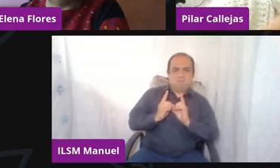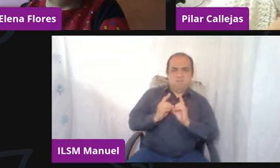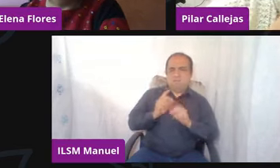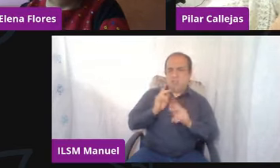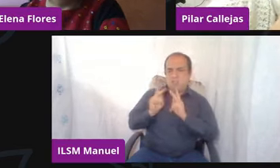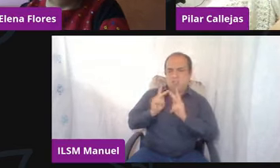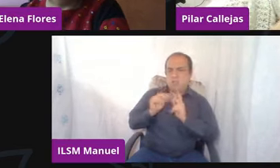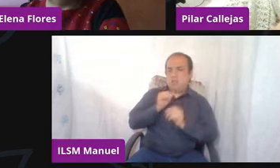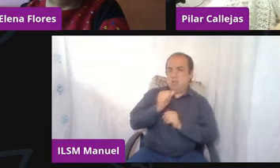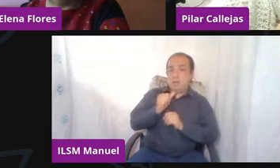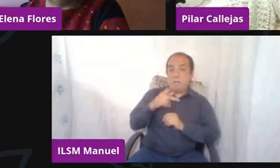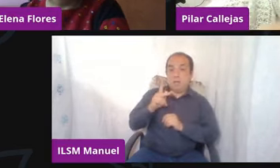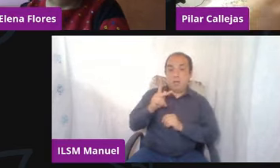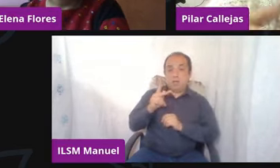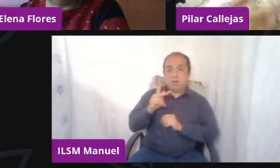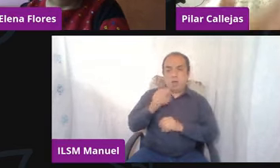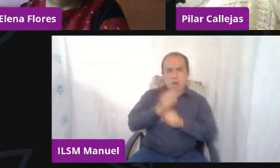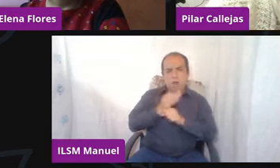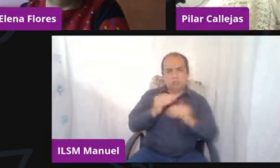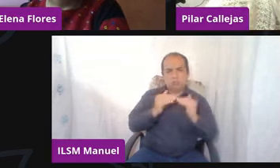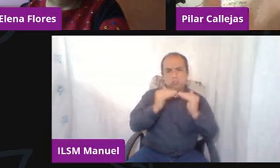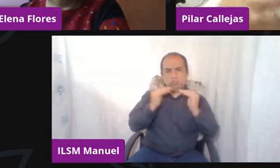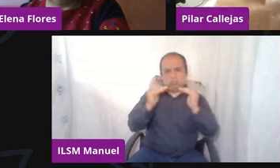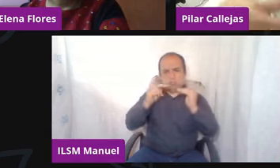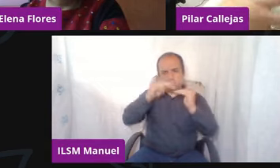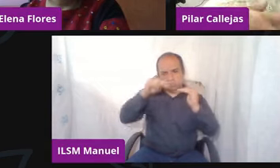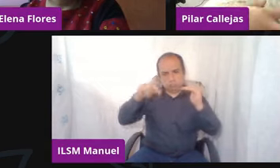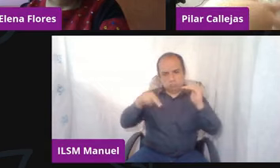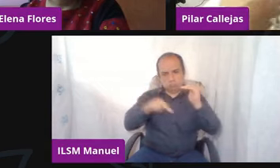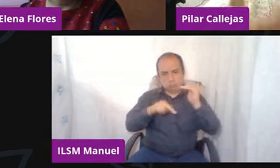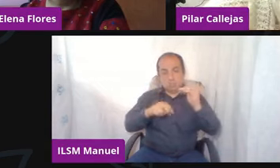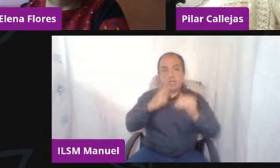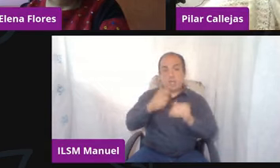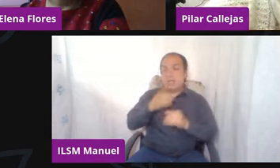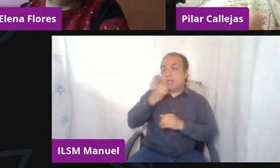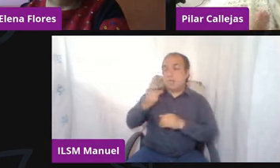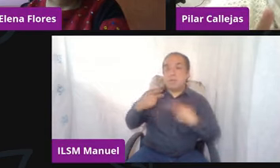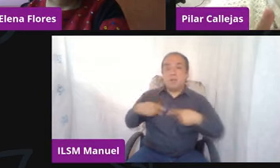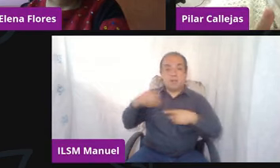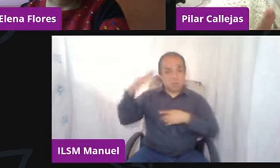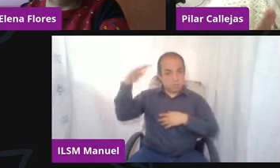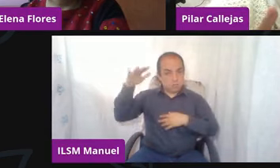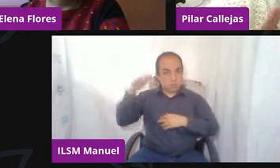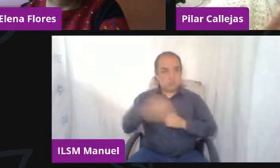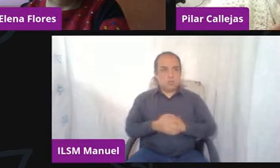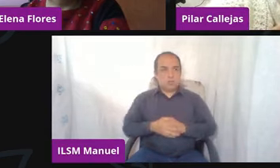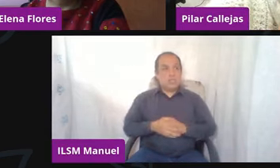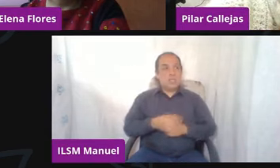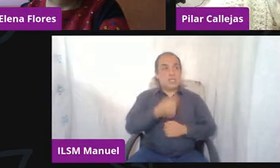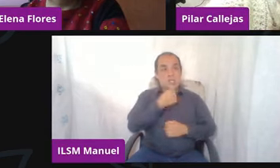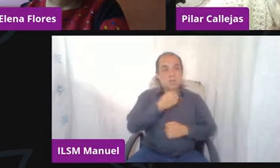Eso se lo se lo dice el adulto y el niño es capaz de decirlo y tener una reciprocidad.